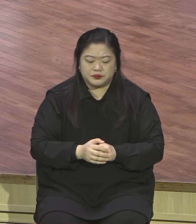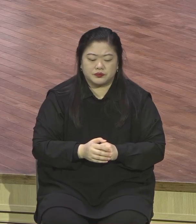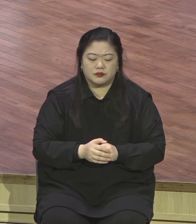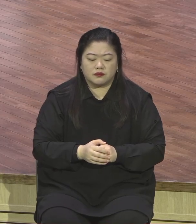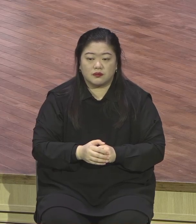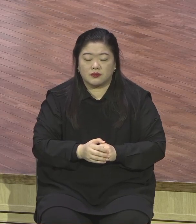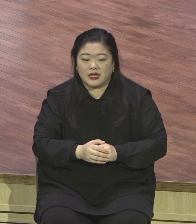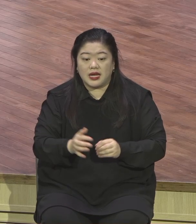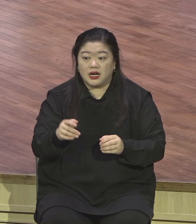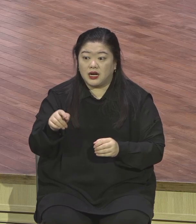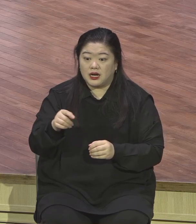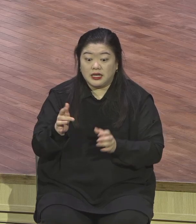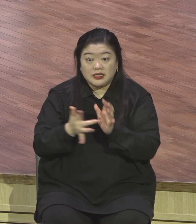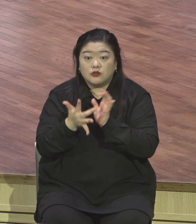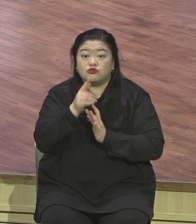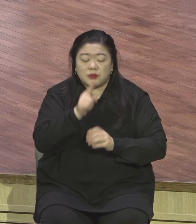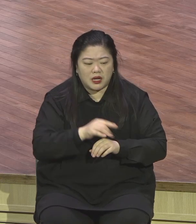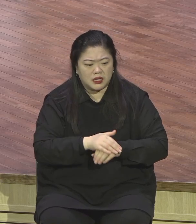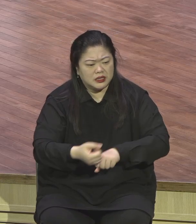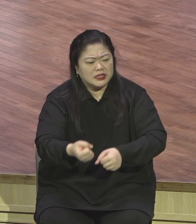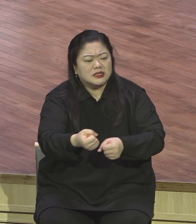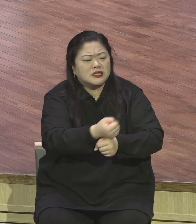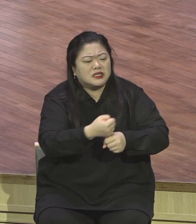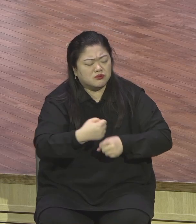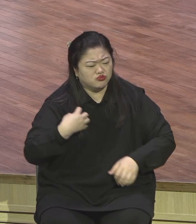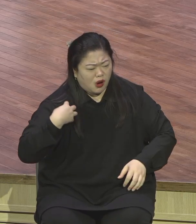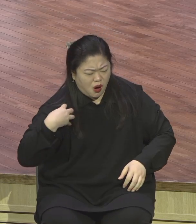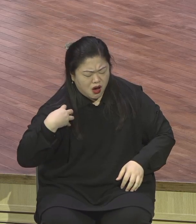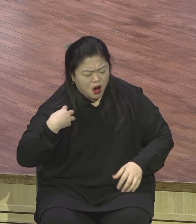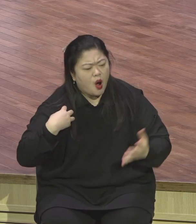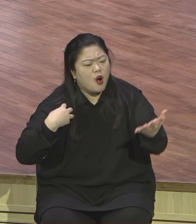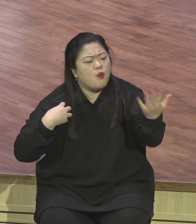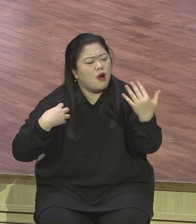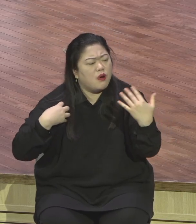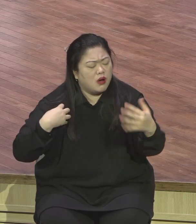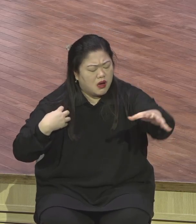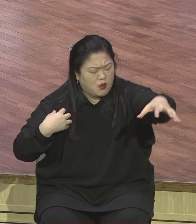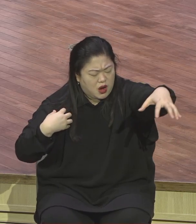우리가 짊어지야 할 또 다른 멍해와 짐이 있다는 것입니다. 아니 이게 뭡니까?